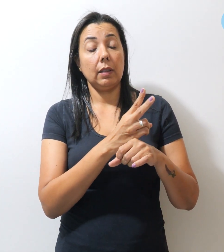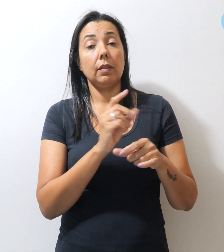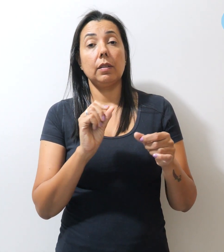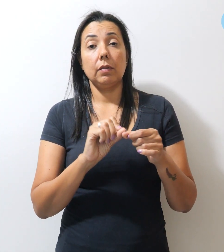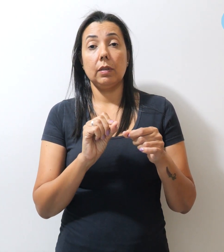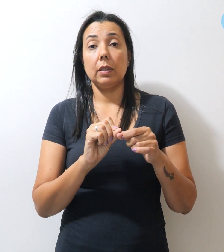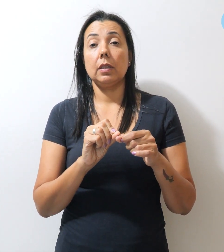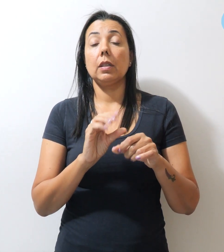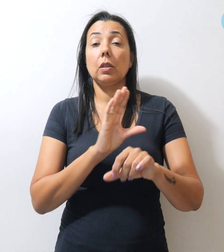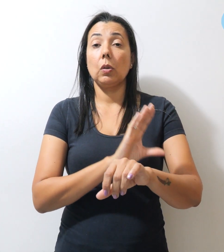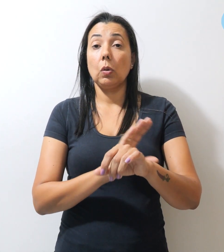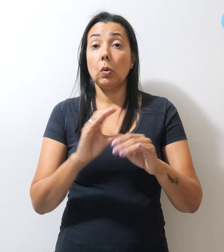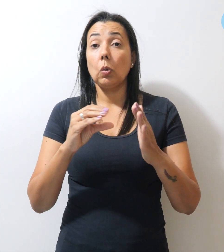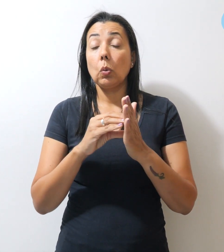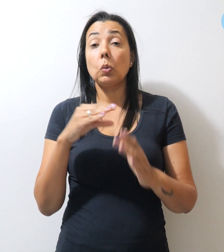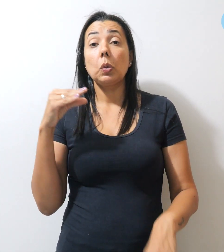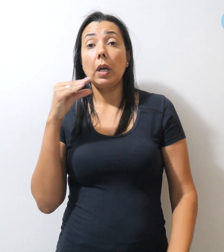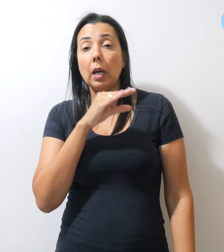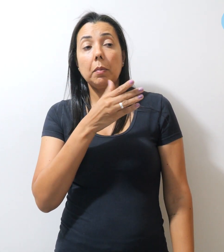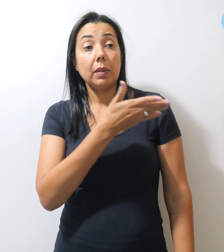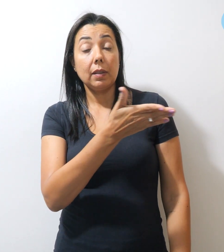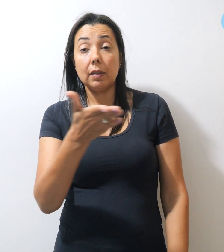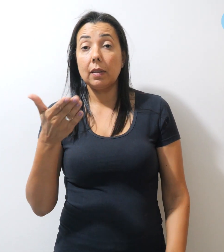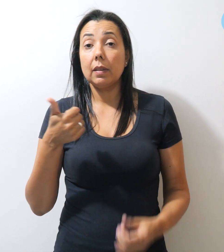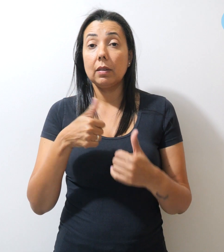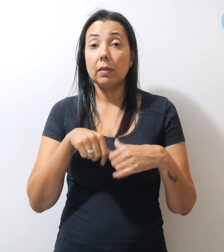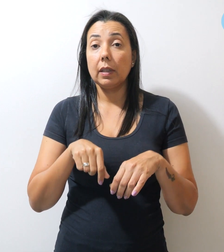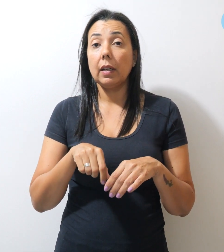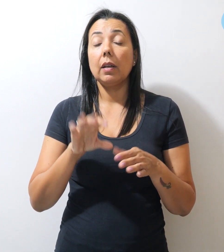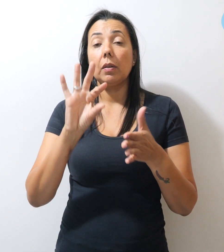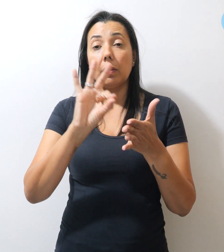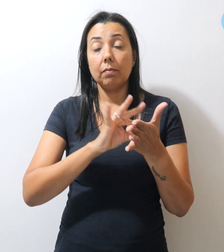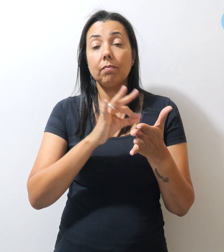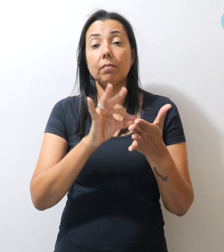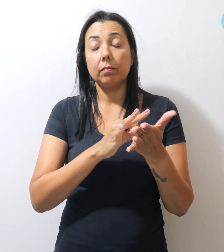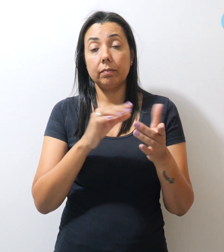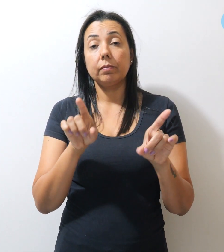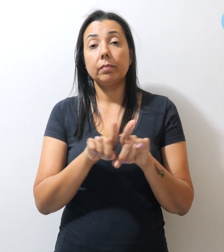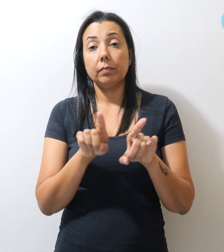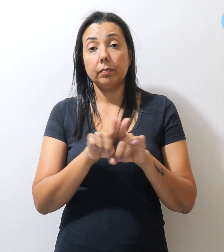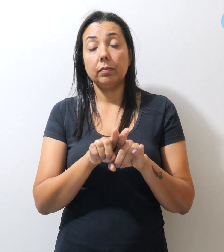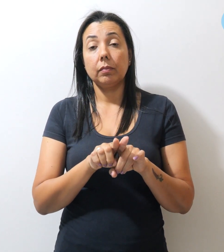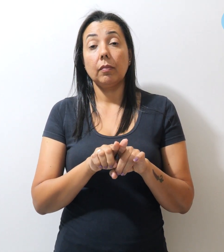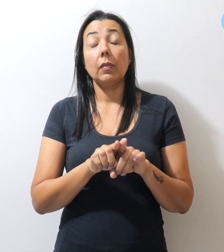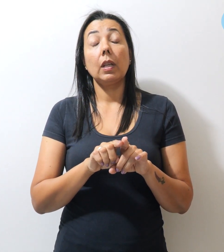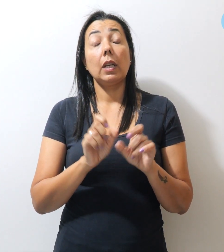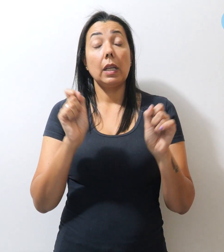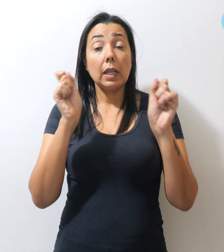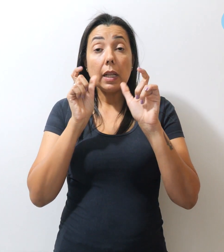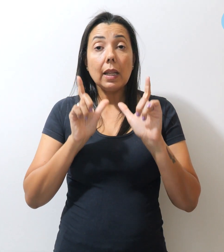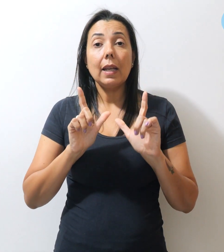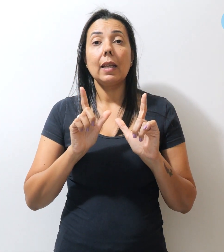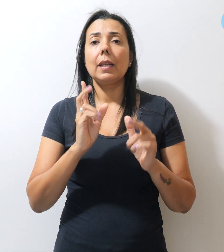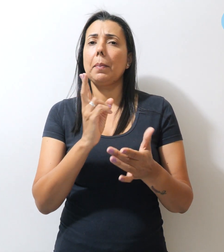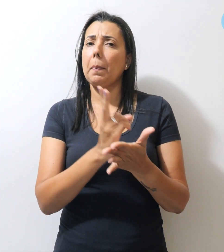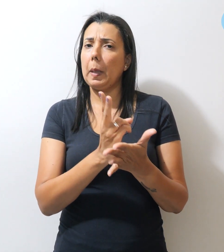imediato como aqueles que ficaram no cadastro reserva. E alerta, mesmo com essa